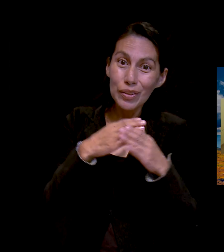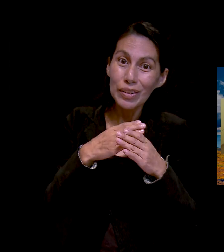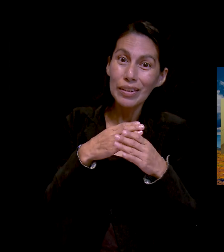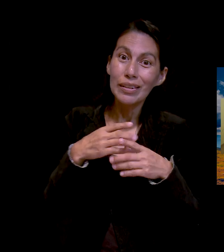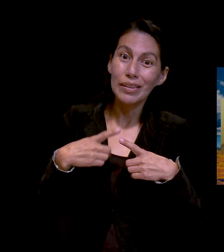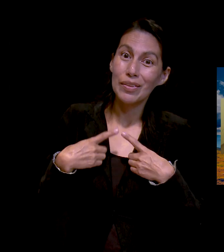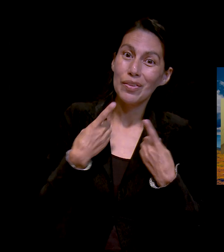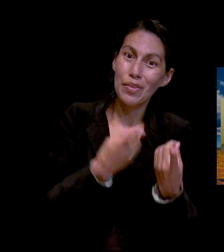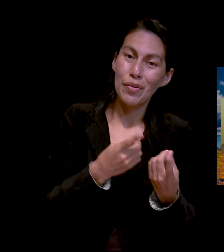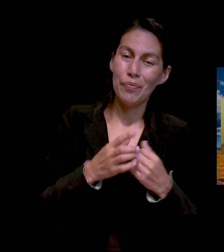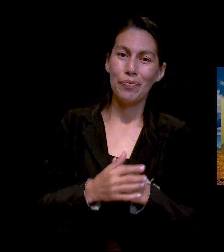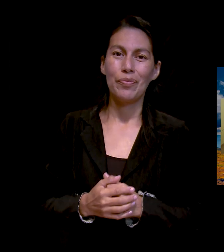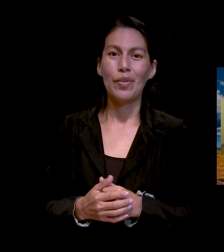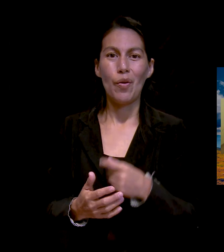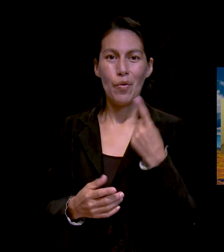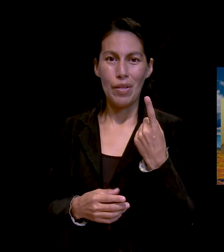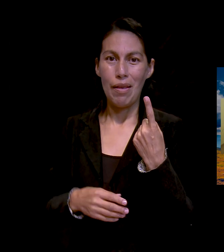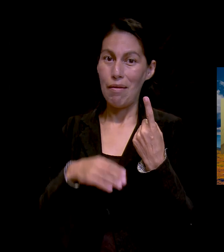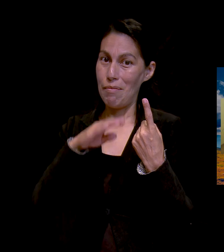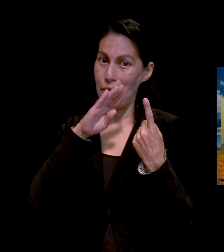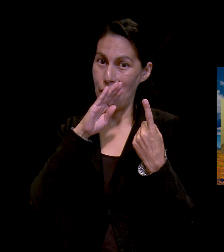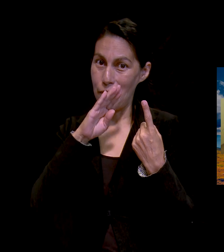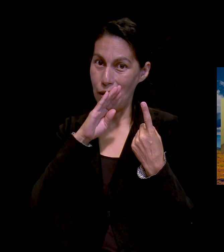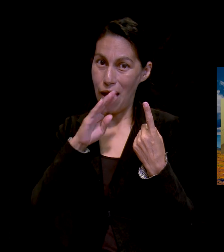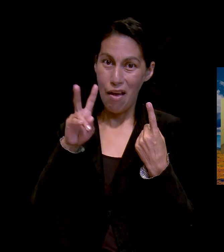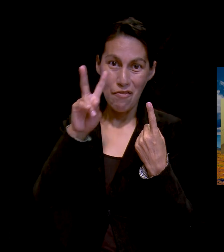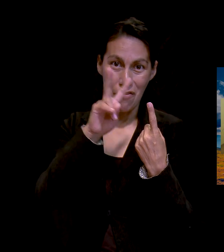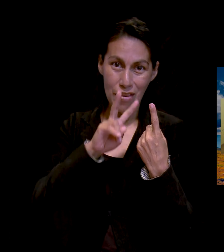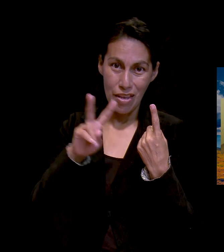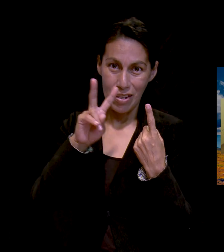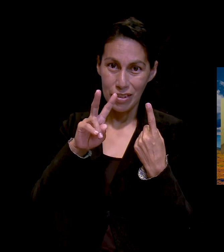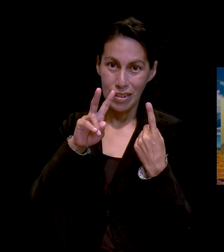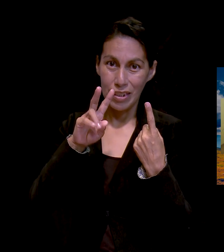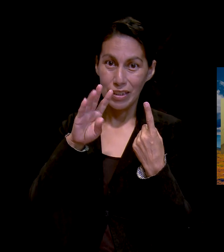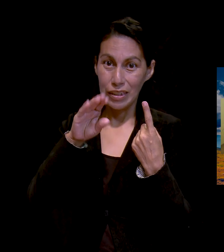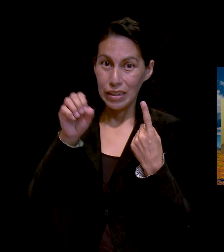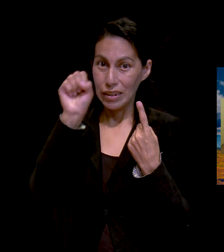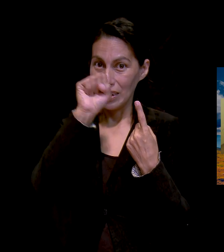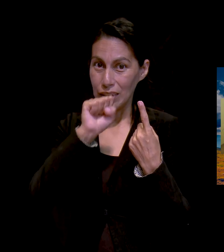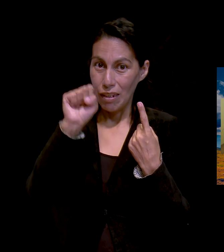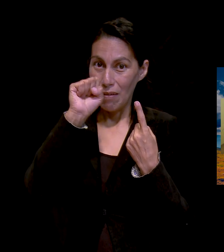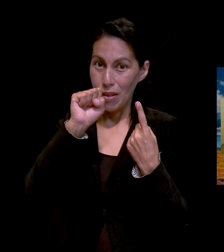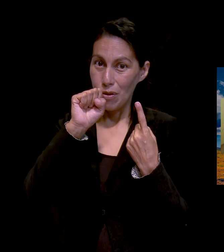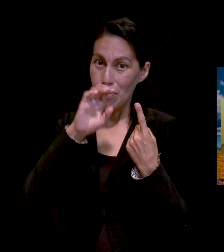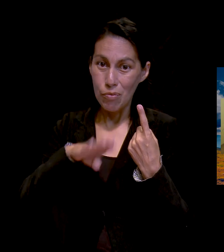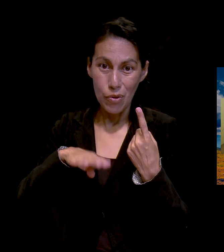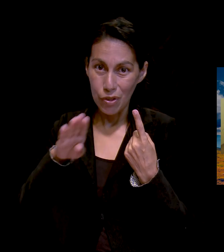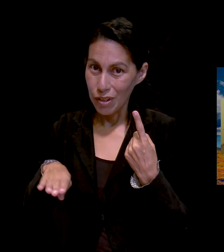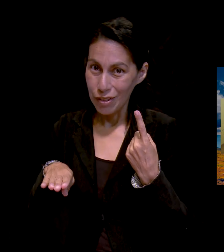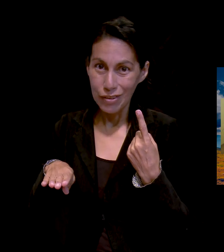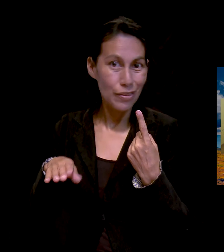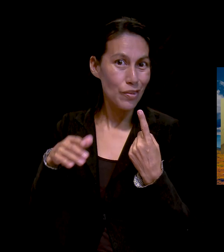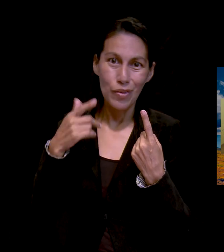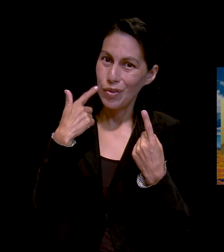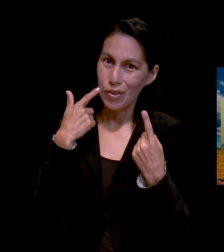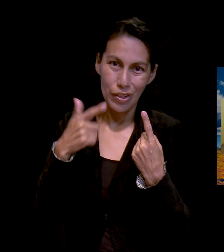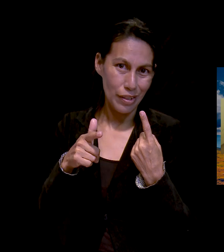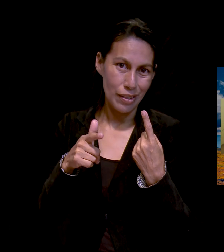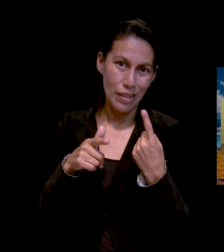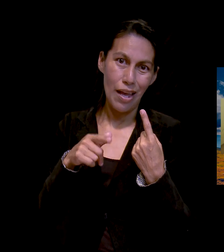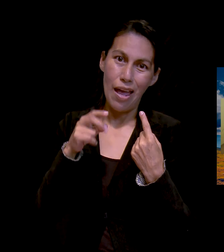Ni mucho menos en sábado, para no estropear el inicio del sábado. O sea, ella le pedía eso a Dios.